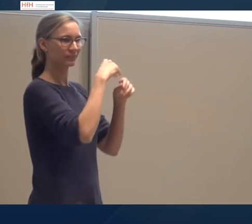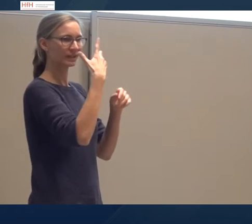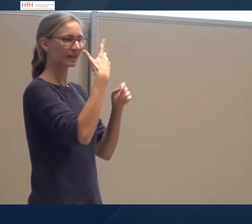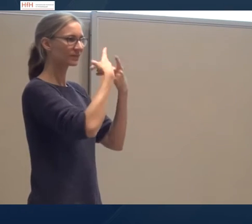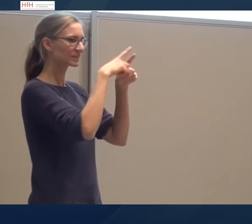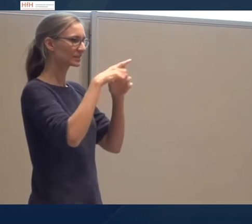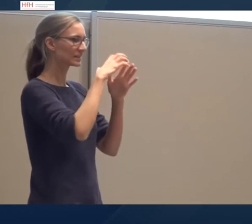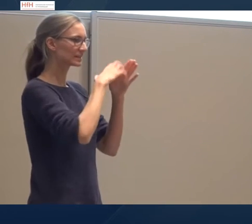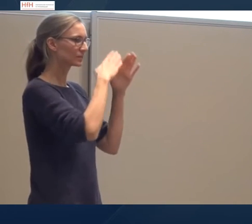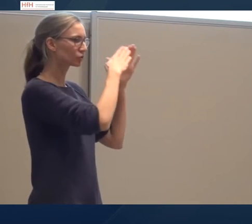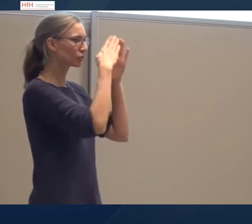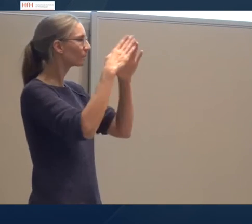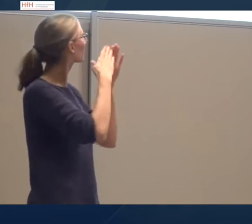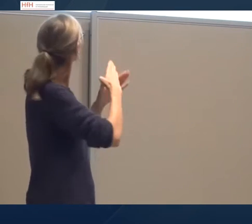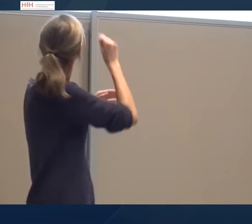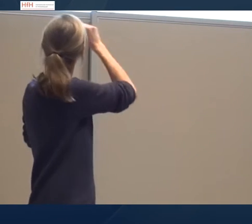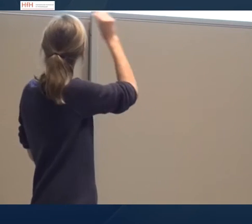in drei Texttypen auf.